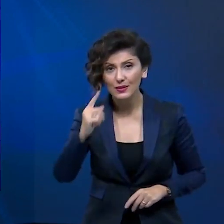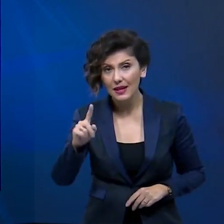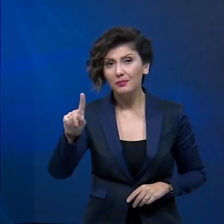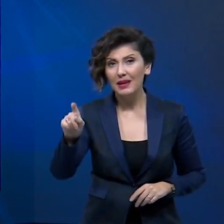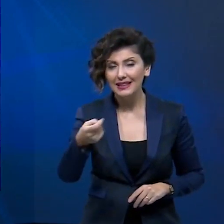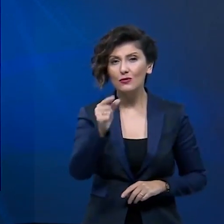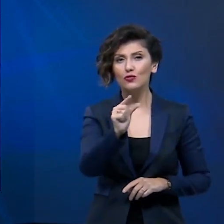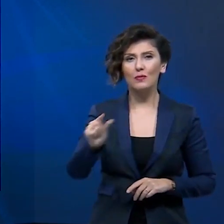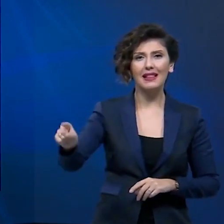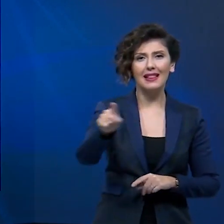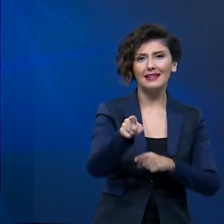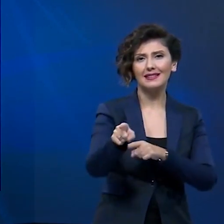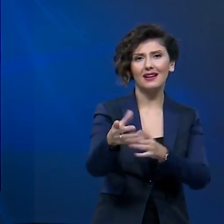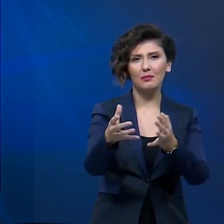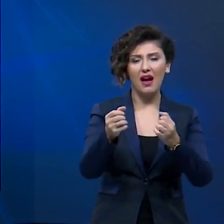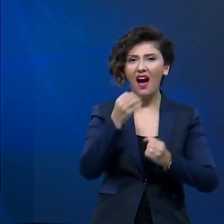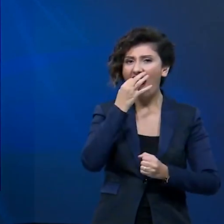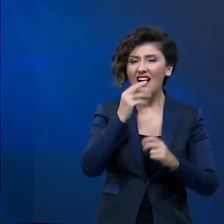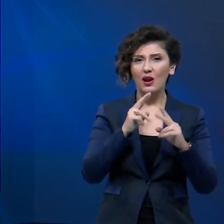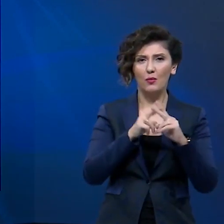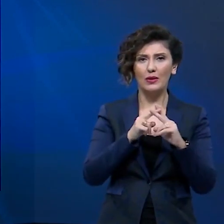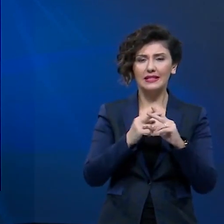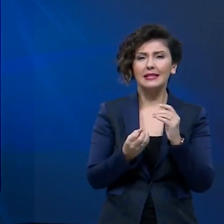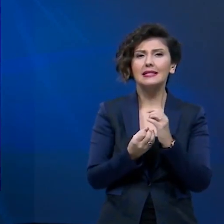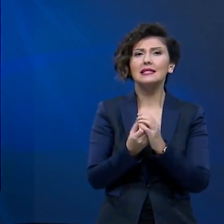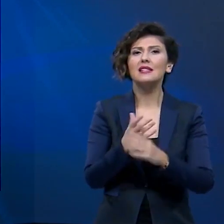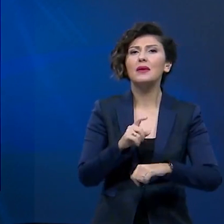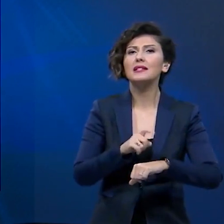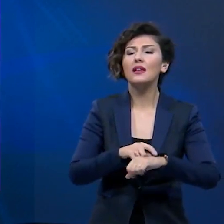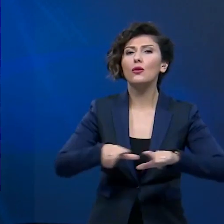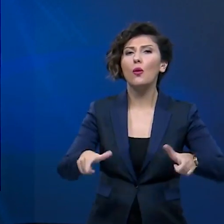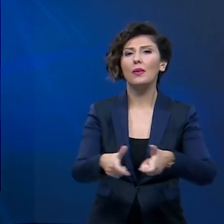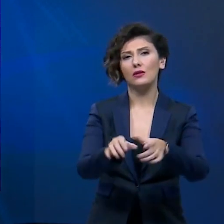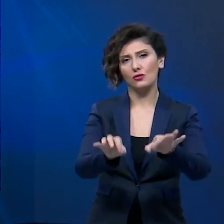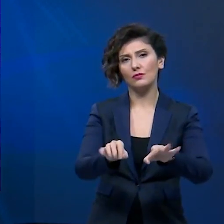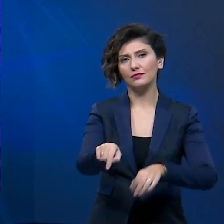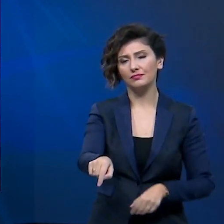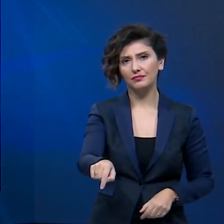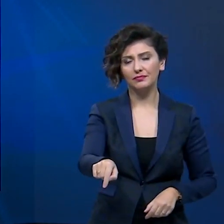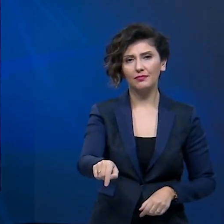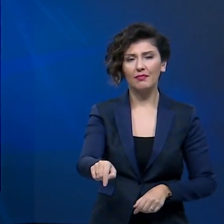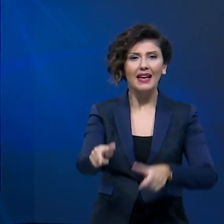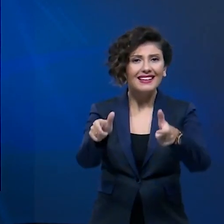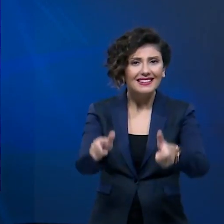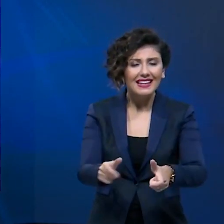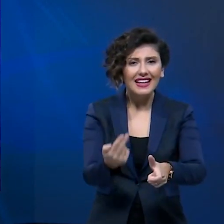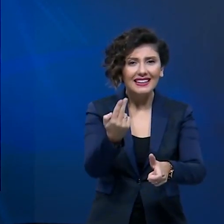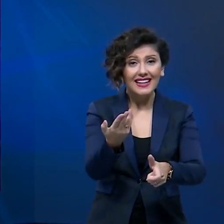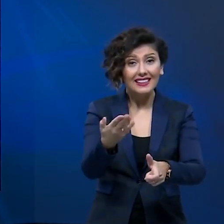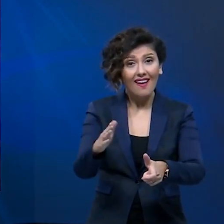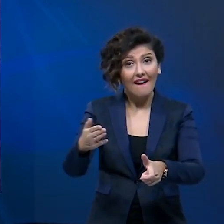gösterdiği belirlenen şüphelileri takibe alan Ankara polisi sabah saatlerinde operasyon düzenledi.